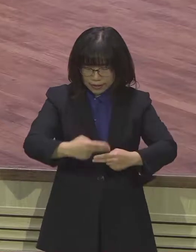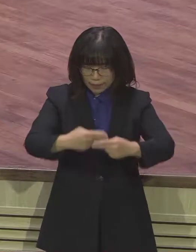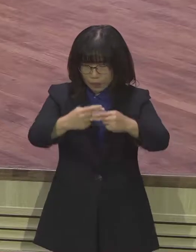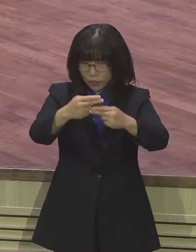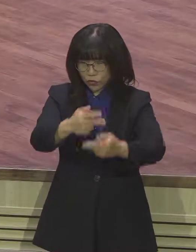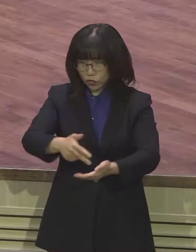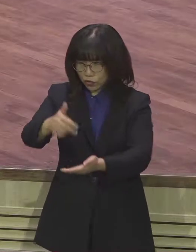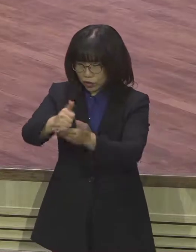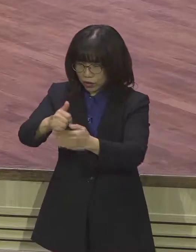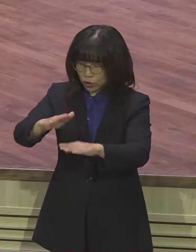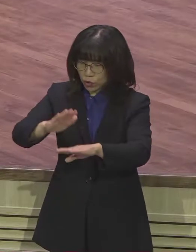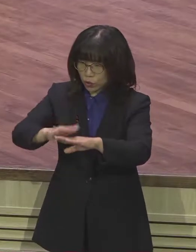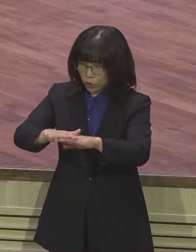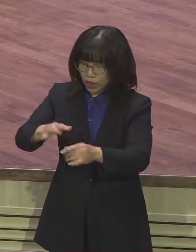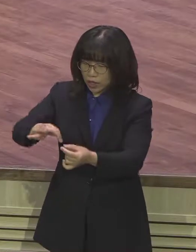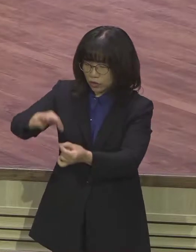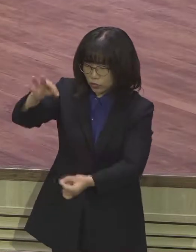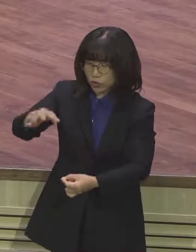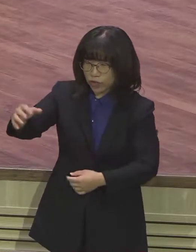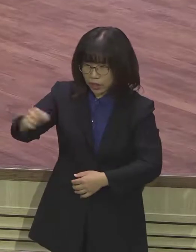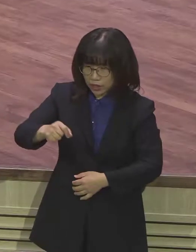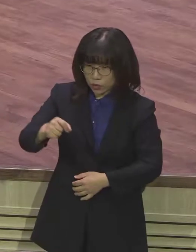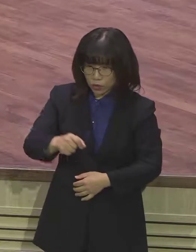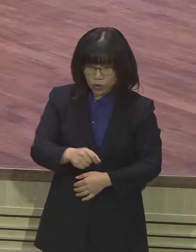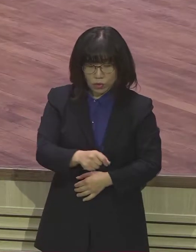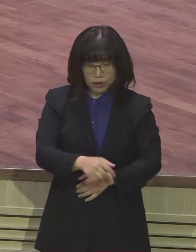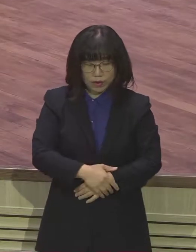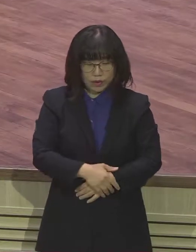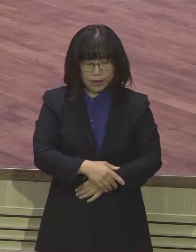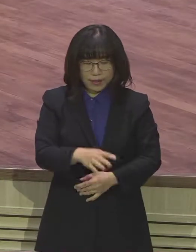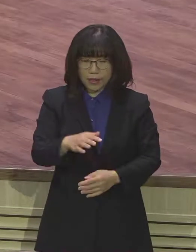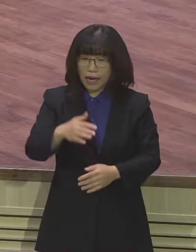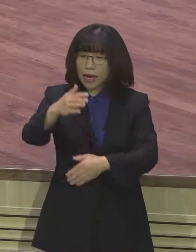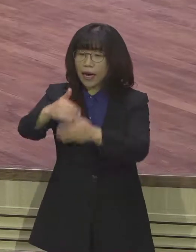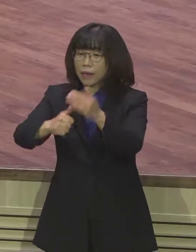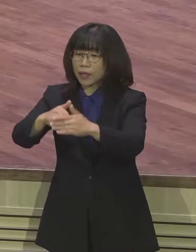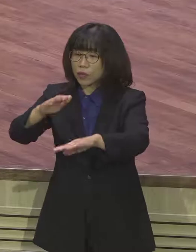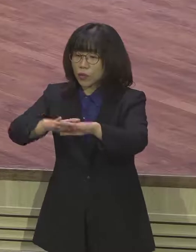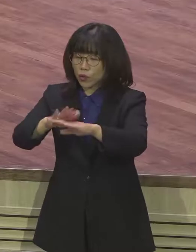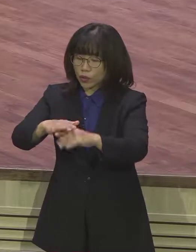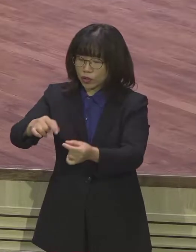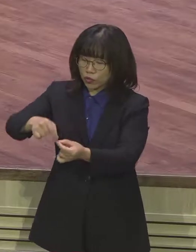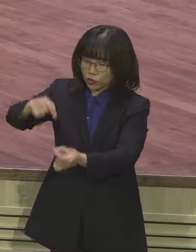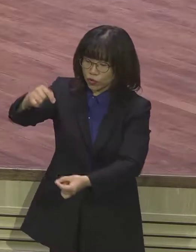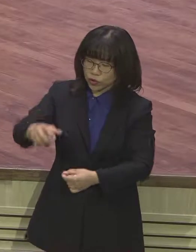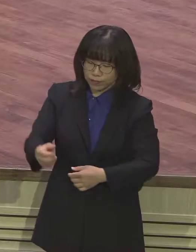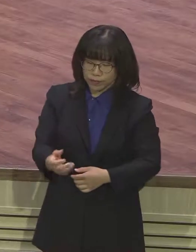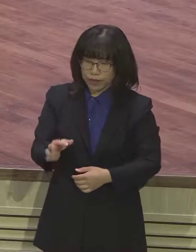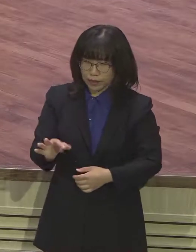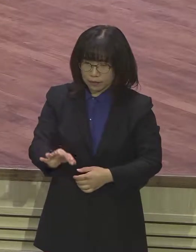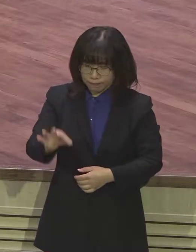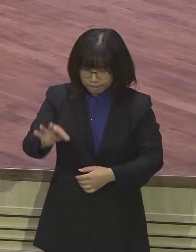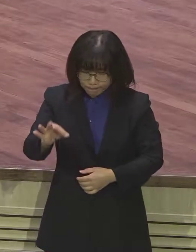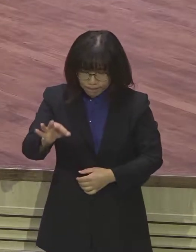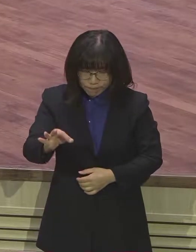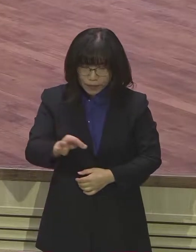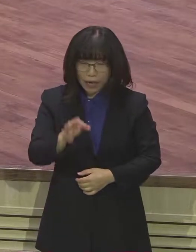지금 하나님께서 다림줄을 잡고 성벽 이 담에 계신 환상을 암호스에게 보여주고 있습니다.